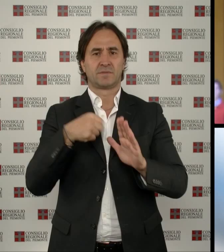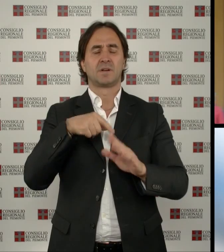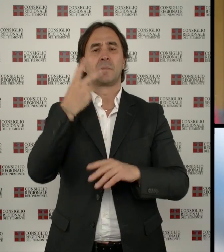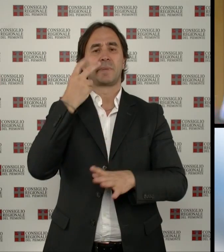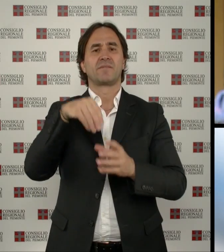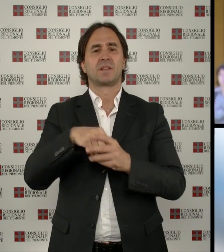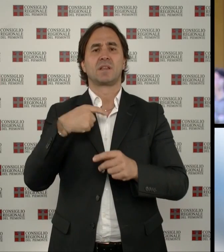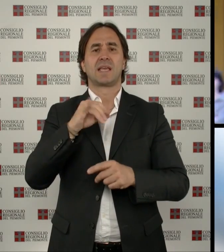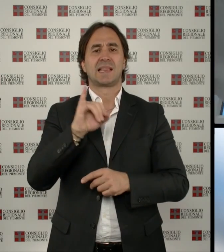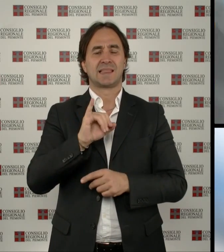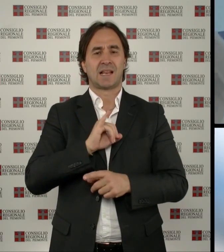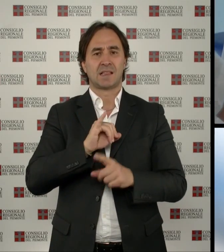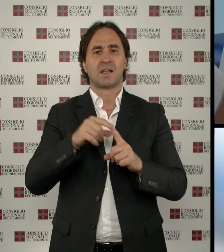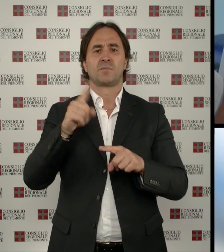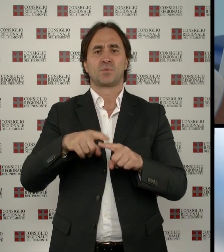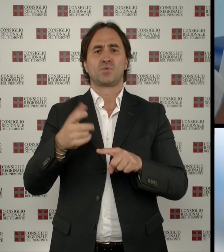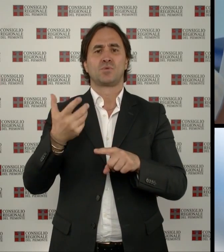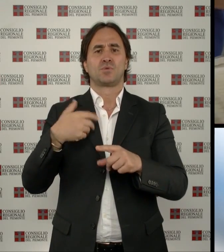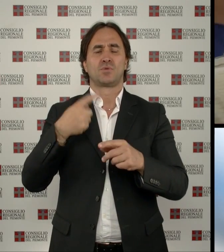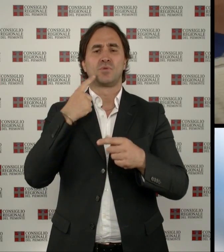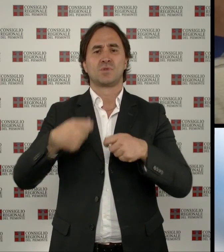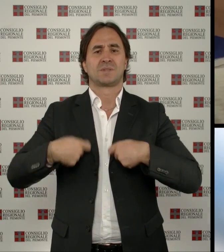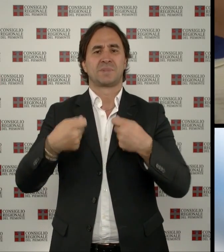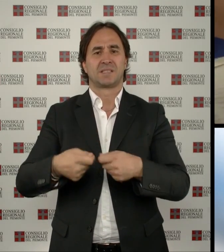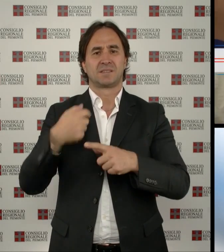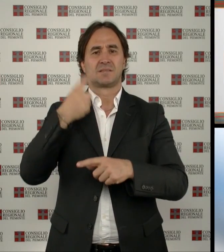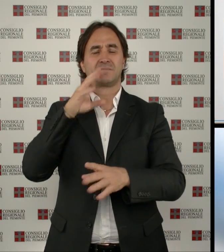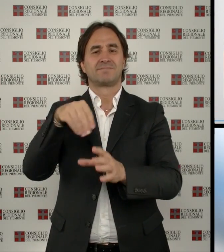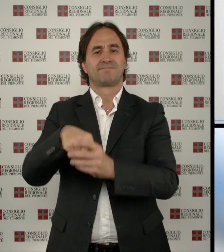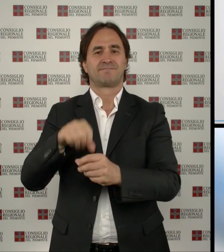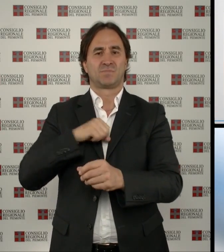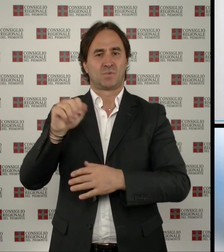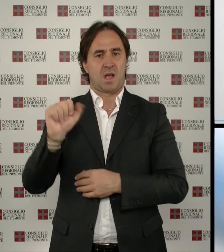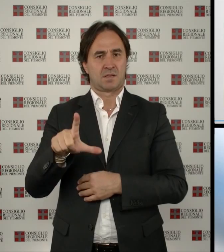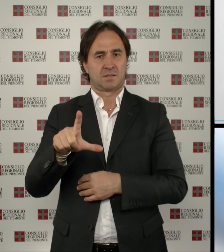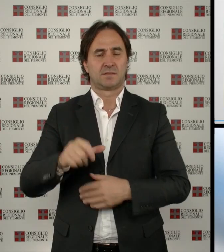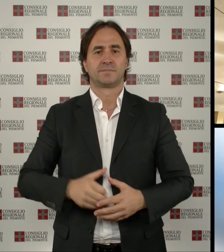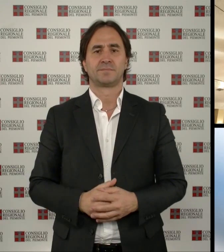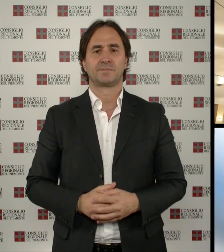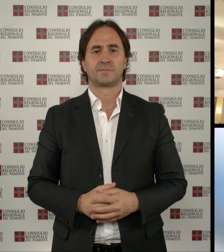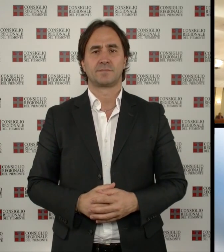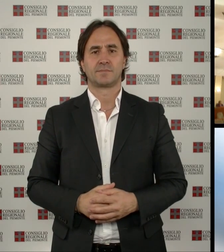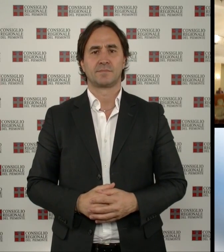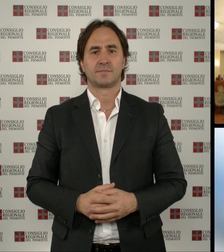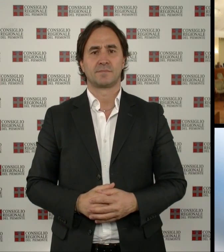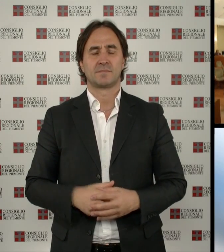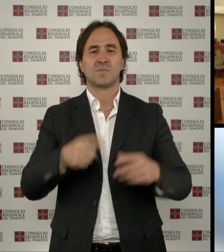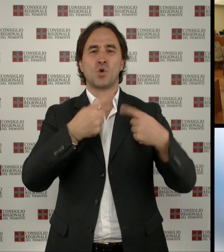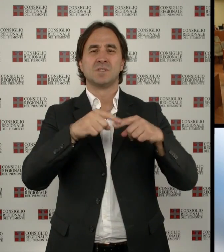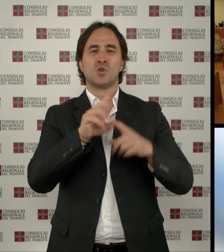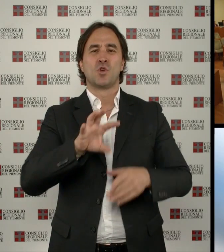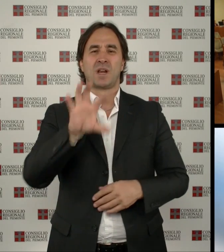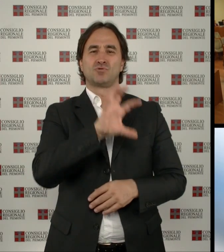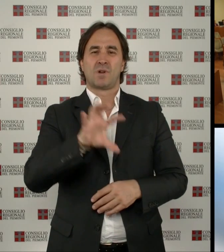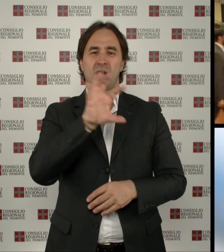e i rimborsi spese per i componenti dei collegi sindacali delle ASL. In copertina! Il Consiglio regionale